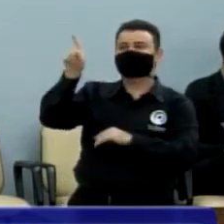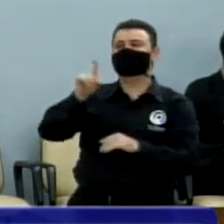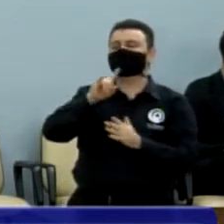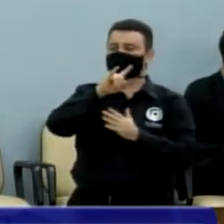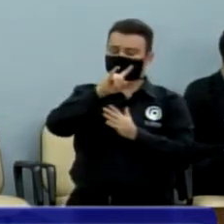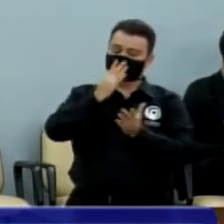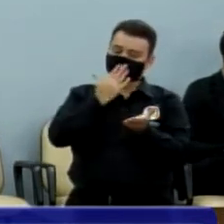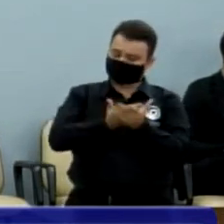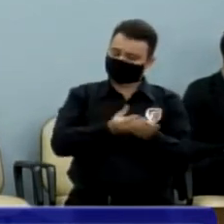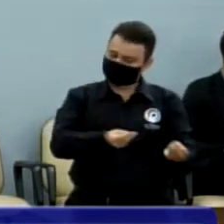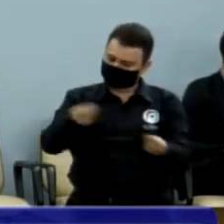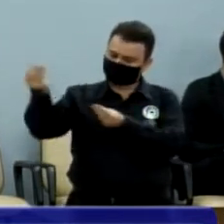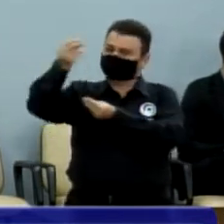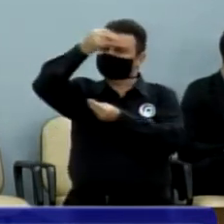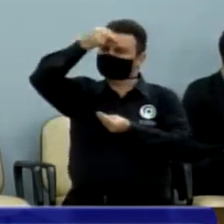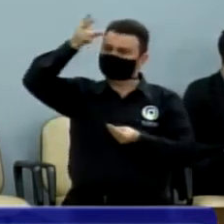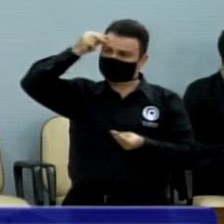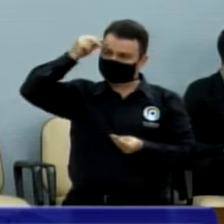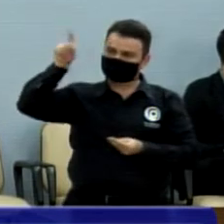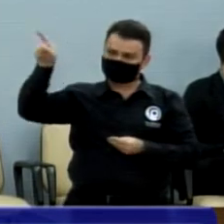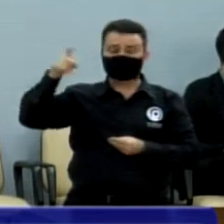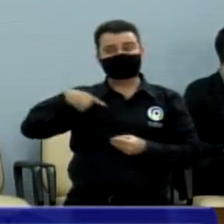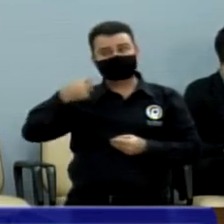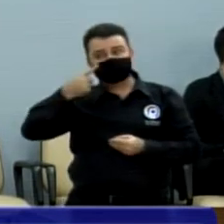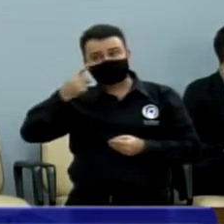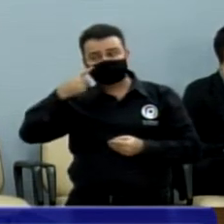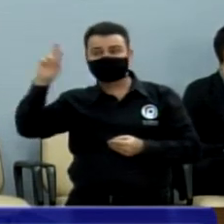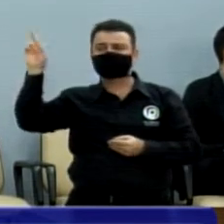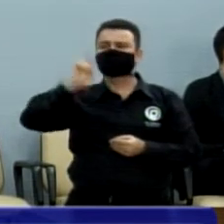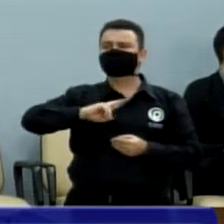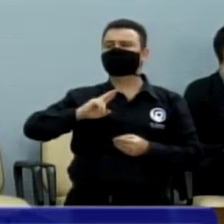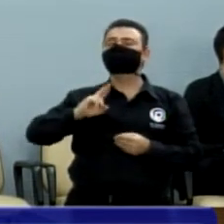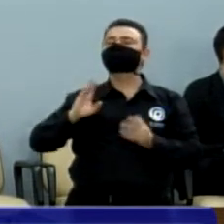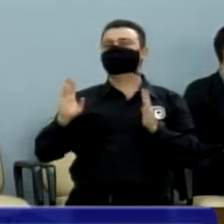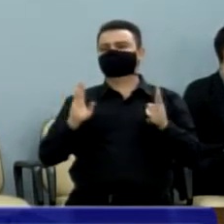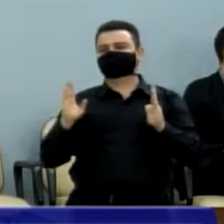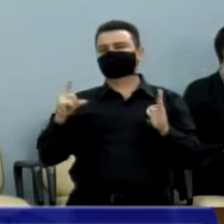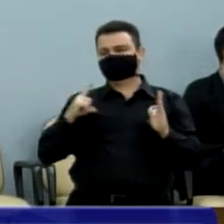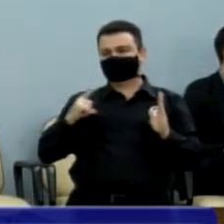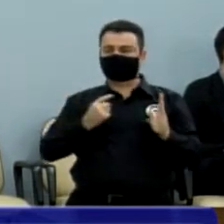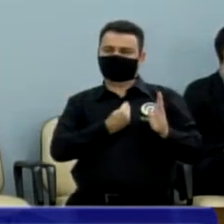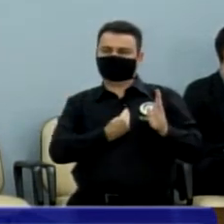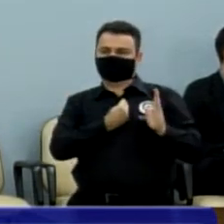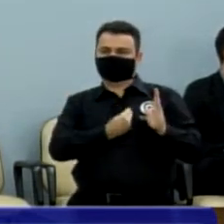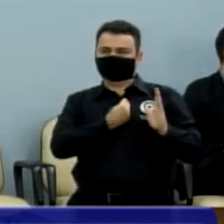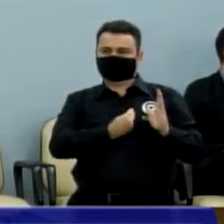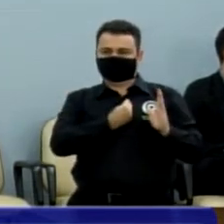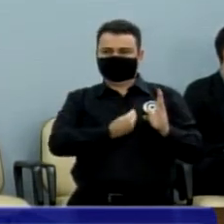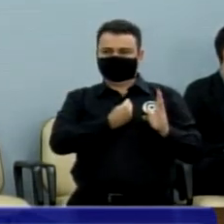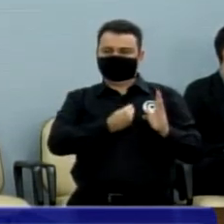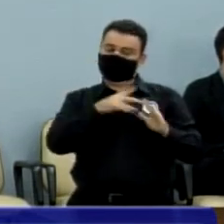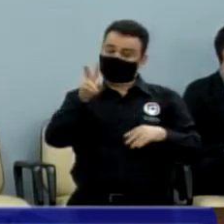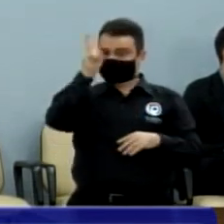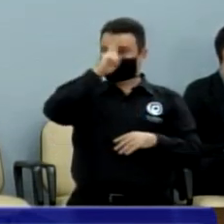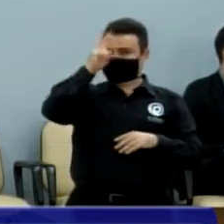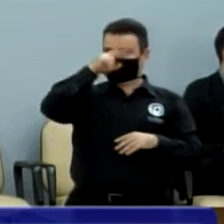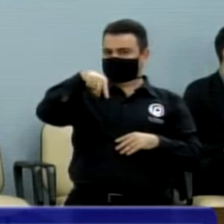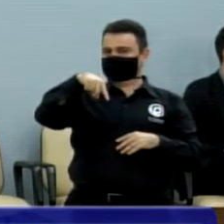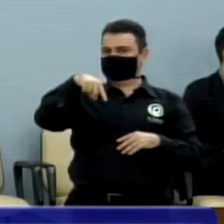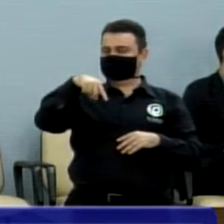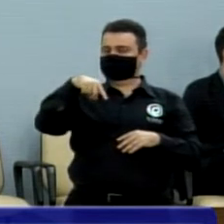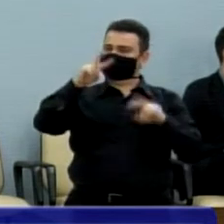ao Executivo, está dentro do prazo que o Executivo tem para responder, estou apenas lembrando, mostrando a importância desse assunto.